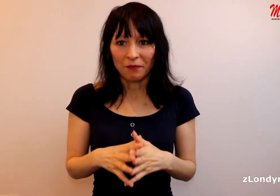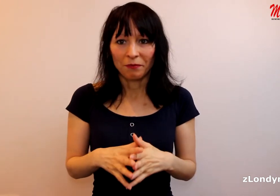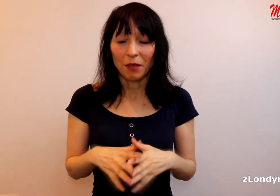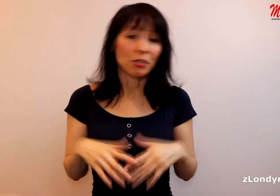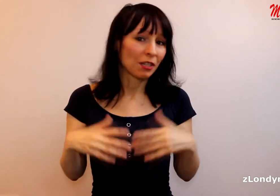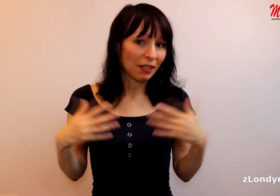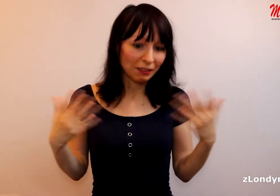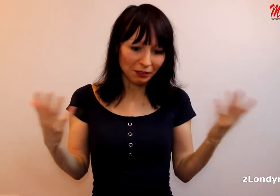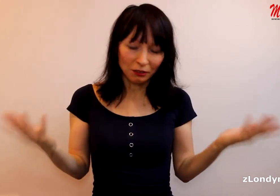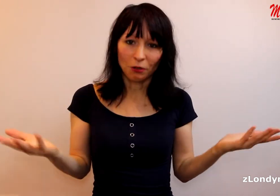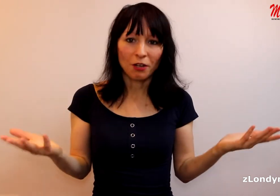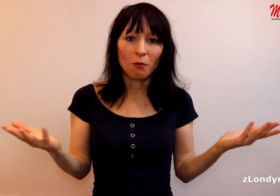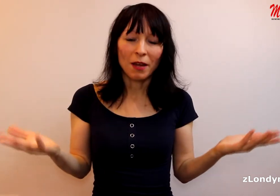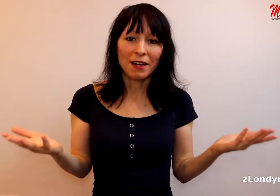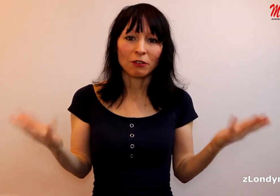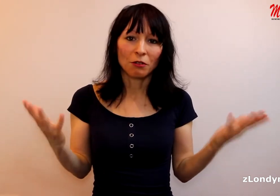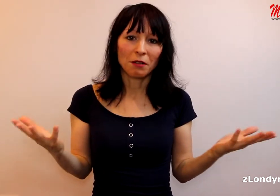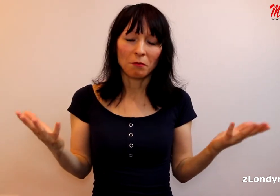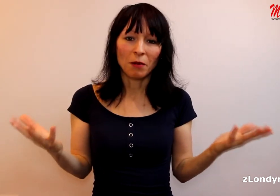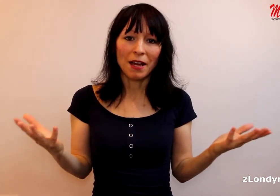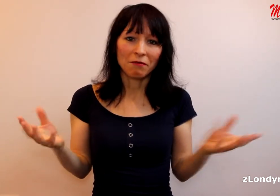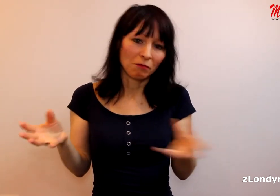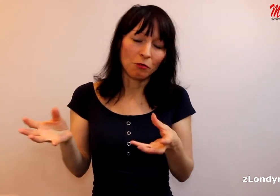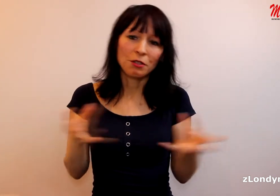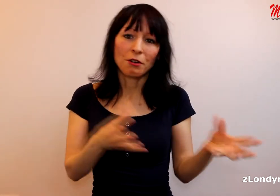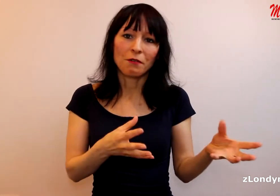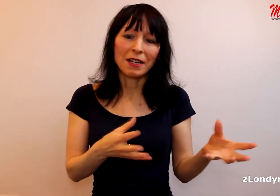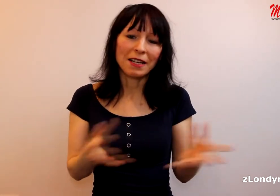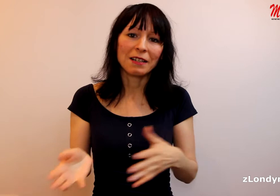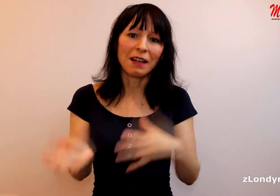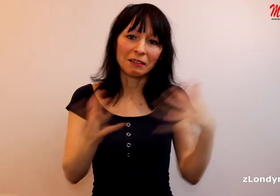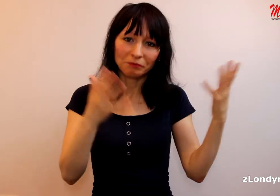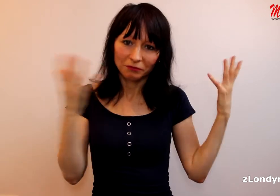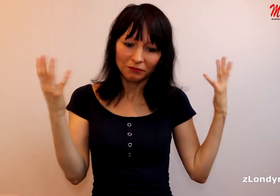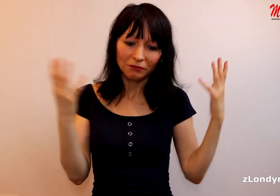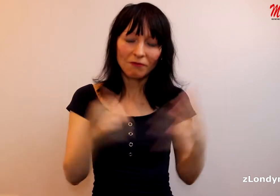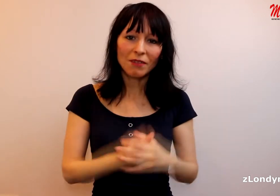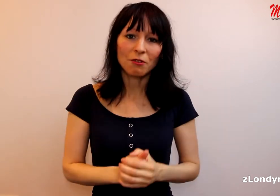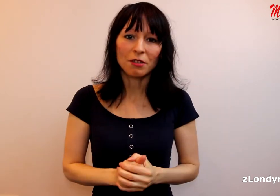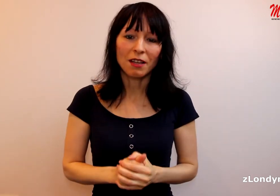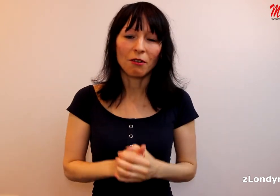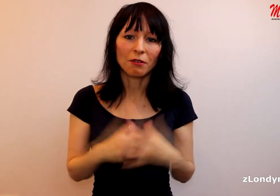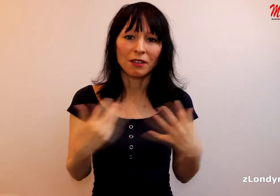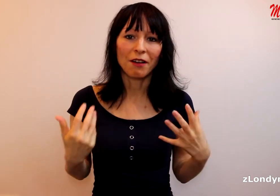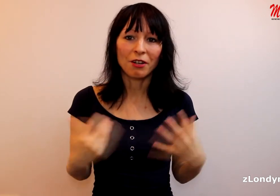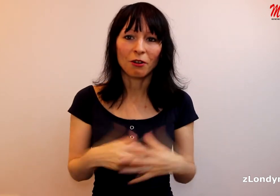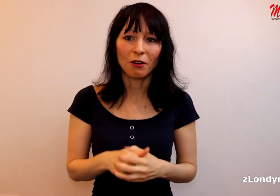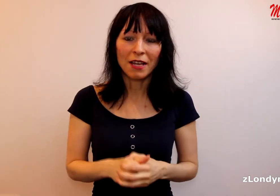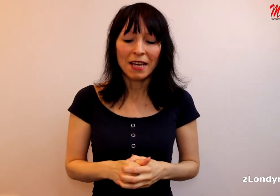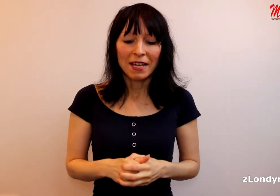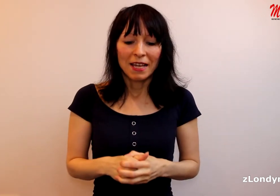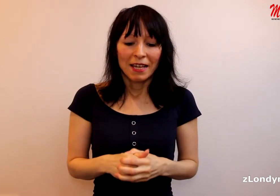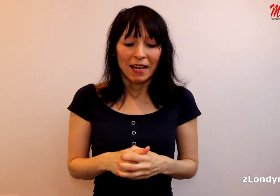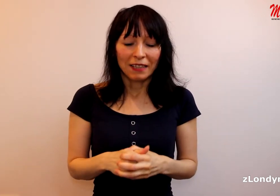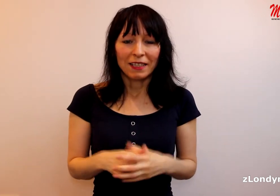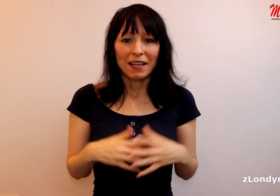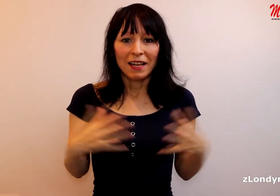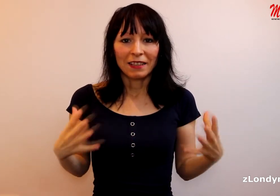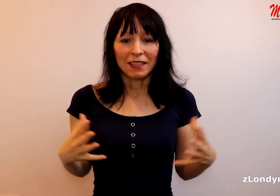Například Tonyho Blaira, Tony Blair, on si ho vyhledl a dostal ho na vrchol. A tak dále, a tak